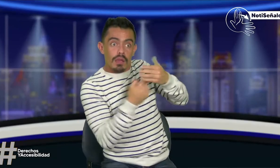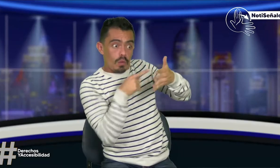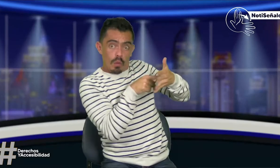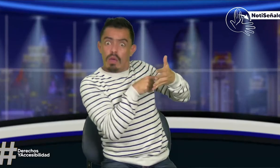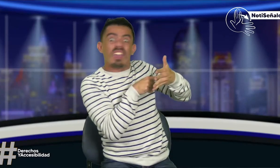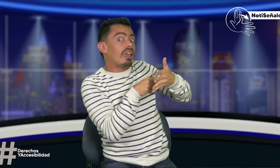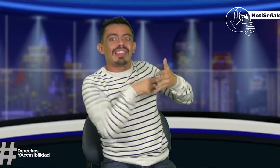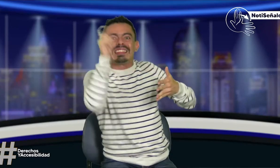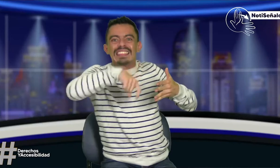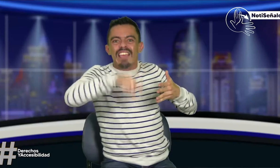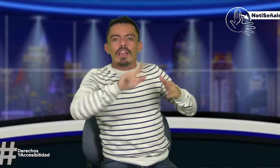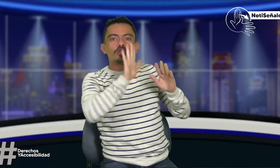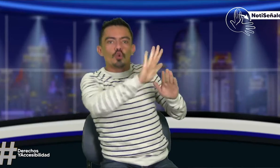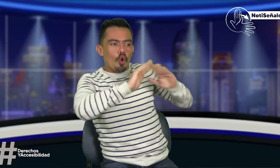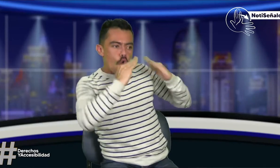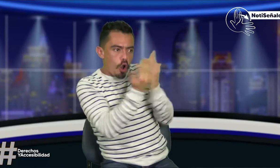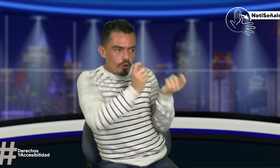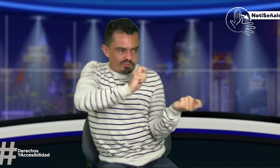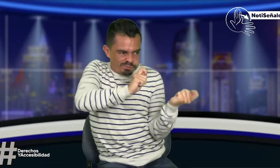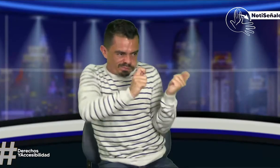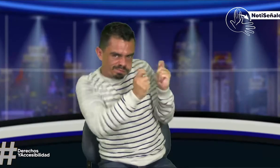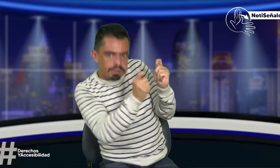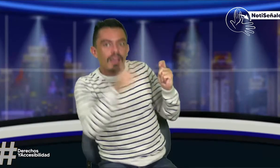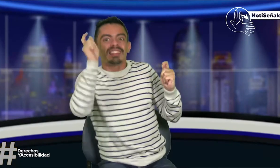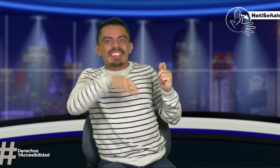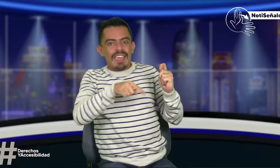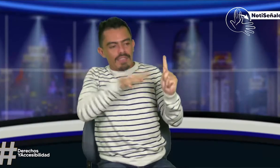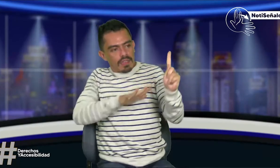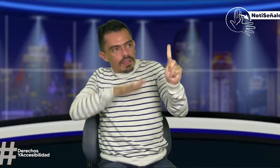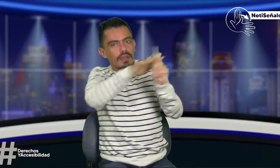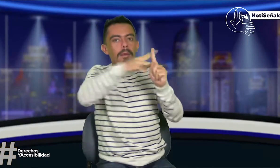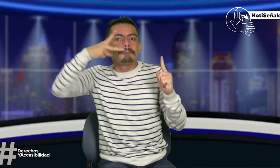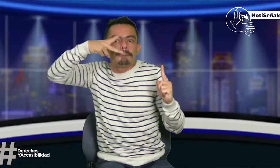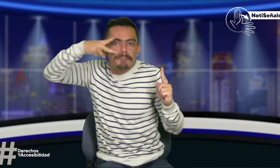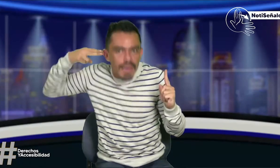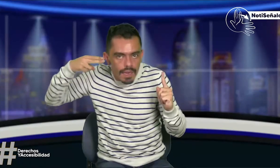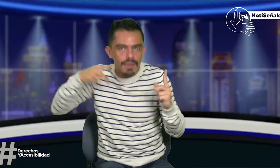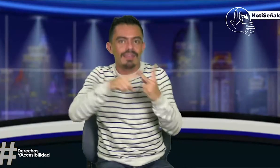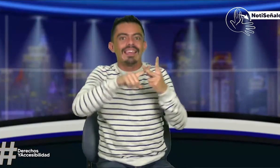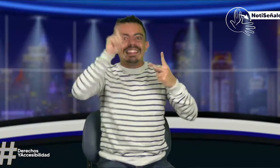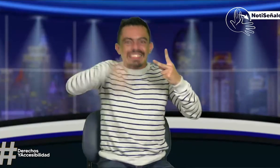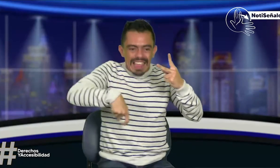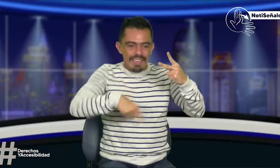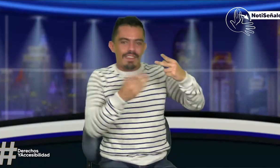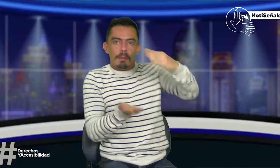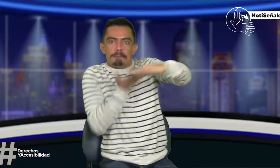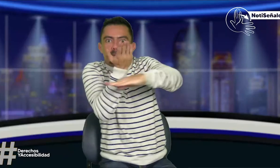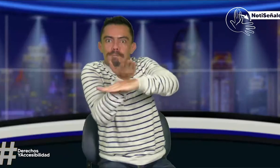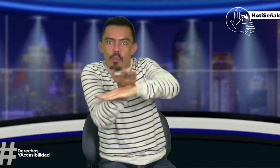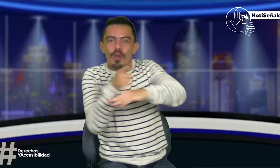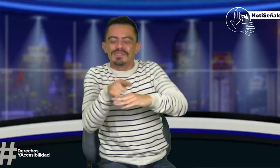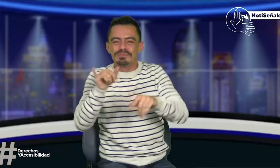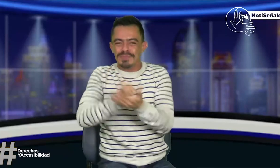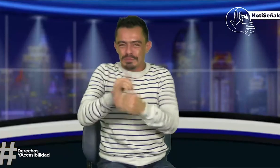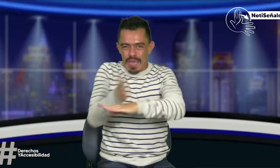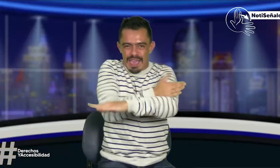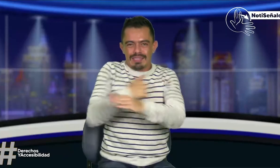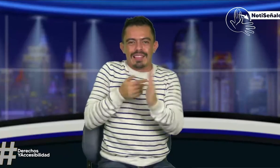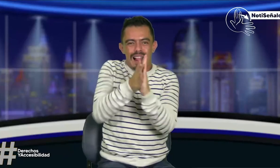compartir, pero hablar de una educación bilingüe para la comunidad sorda sí requiere unos cambios, sí requiere ciertas cosas que se